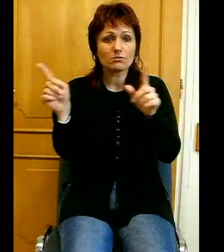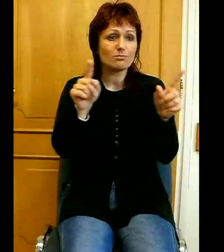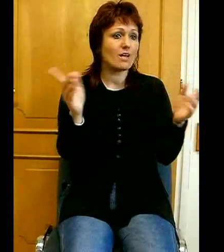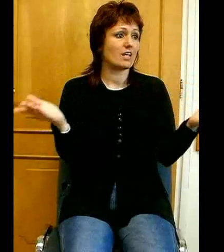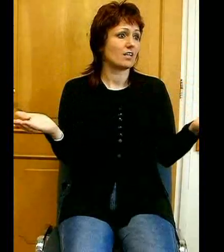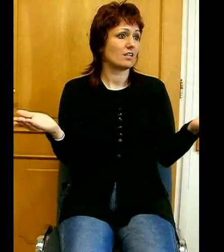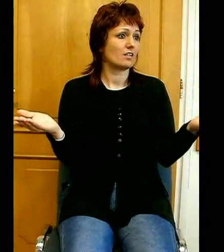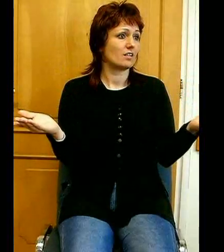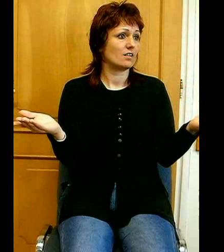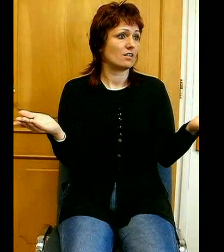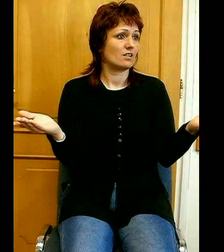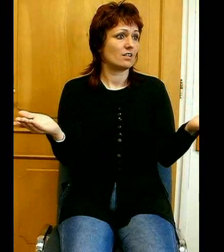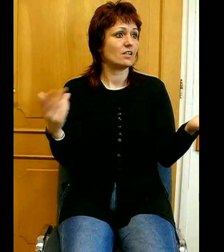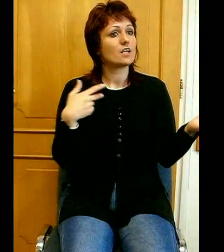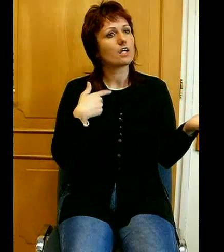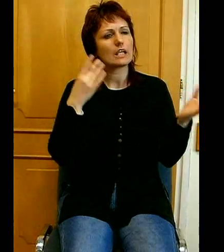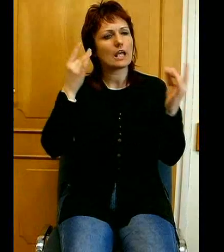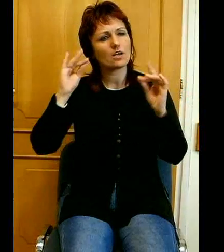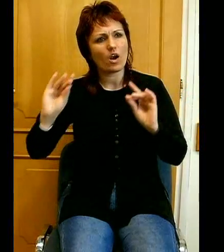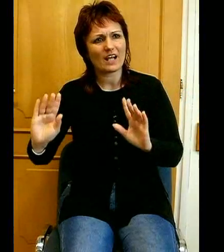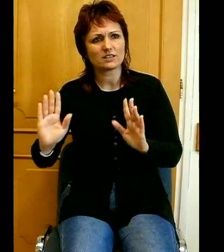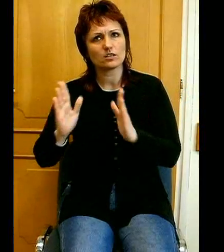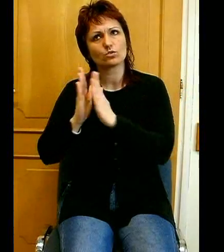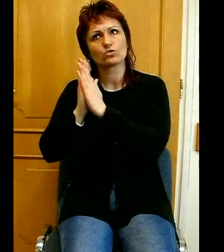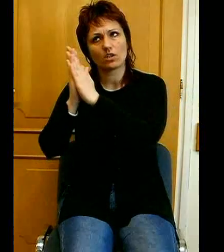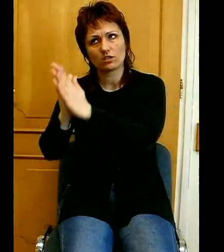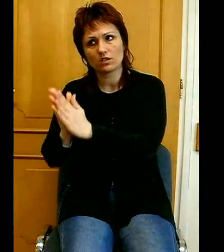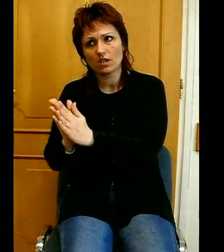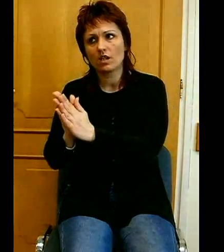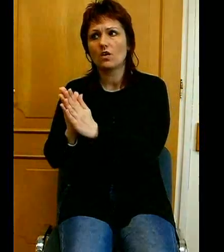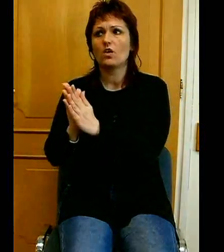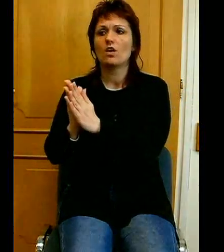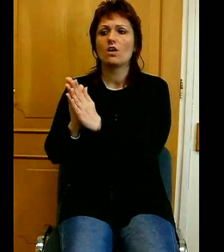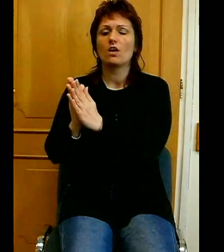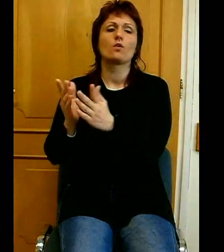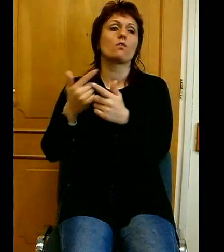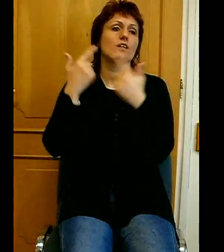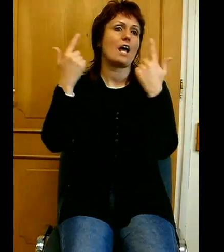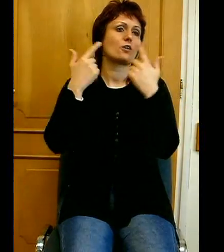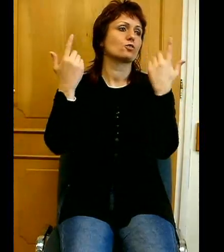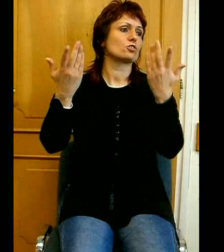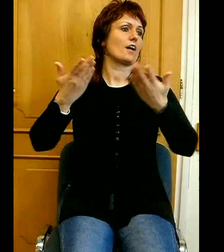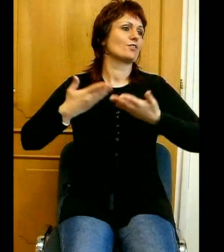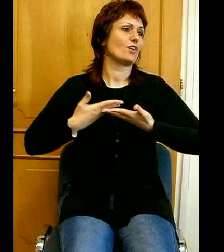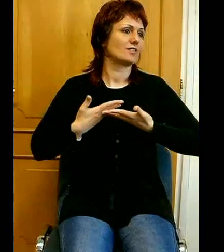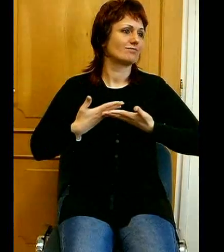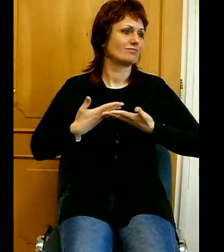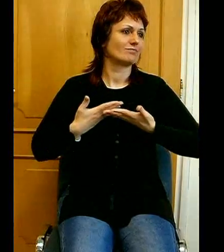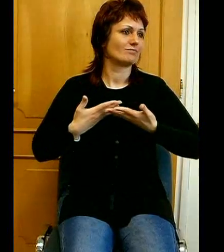De aki ilyen alázatosan járulod a Isten elé, annak ő ad világosságot. És utána megadja azt a békességet,